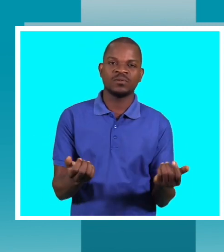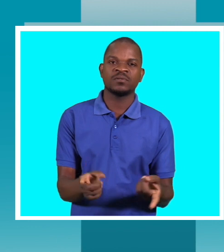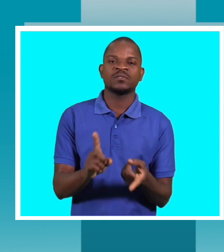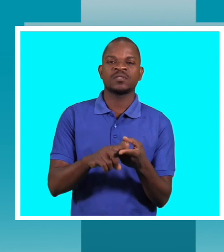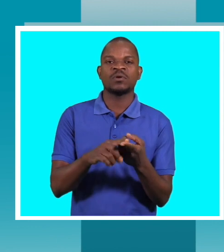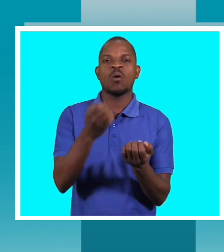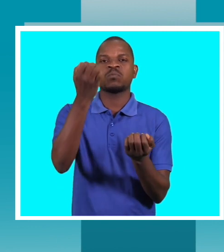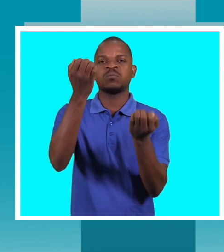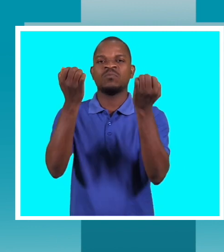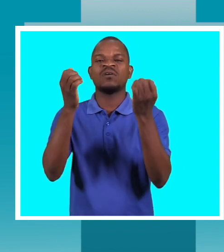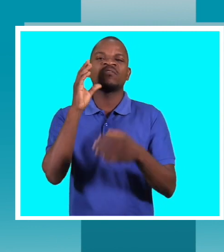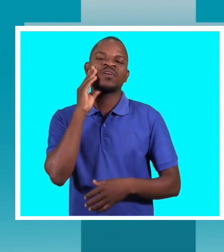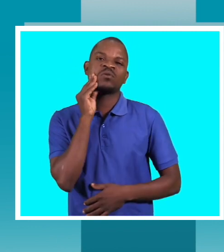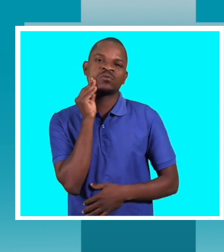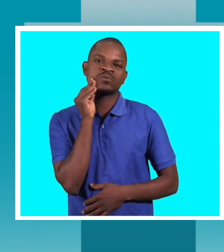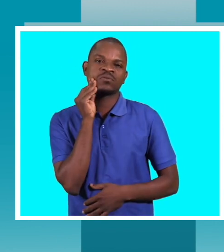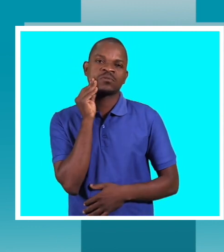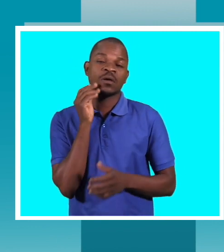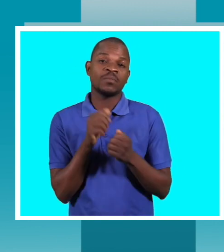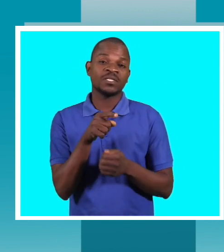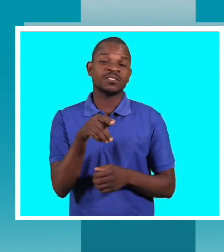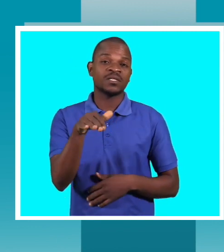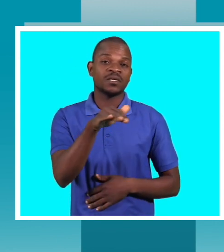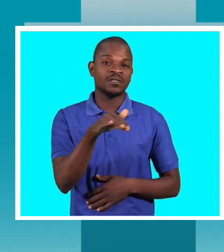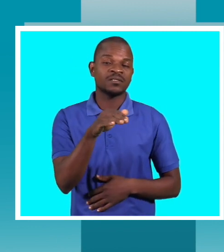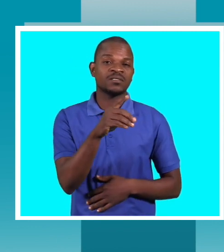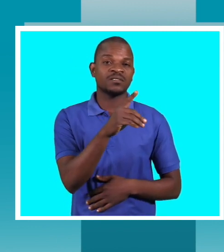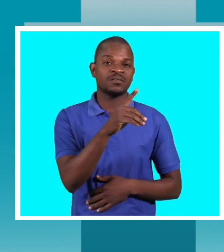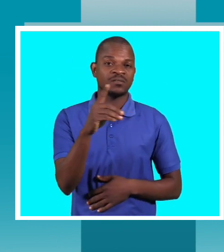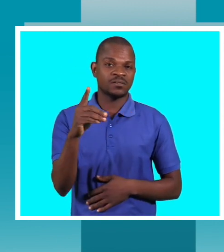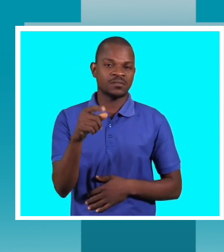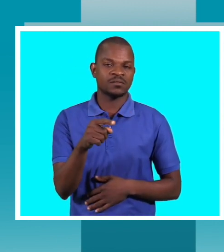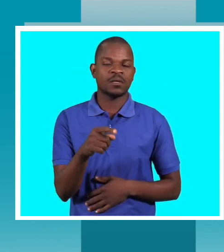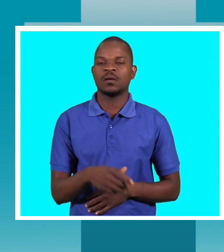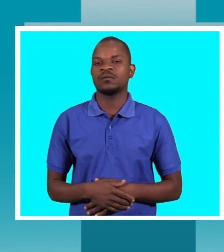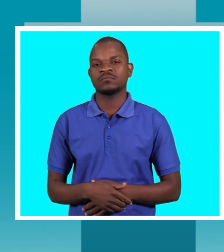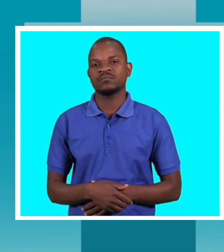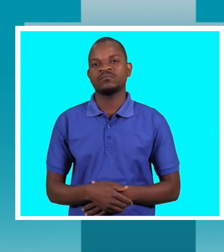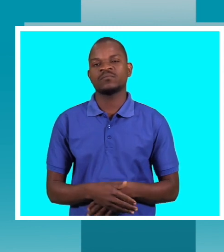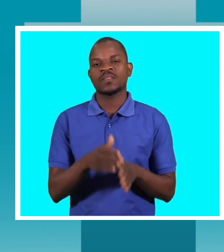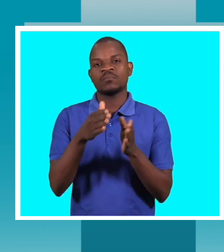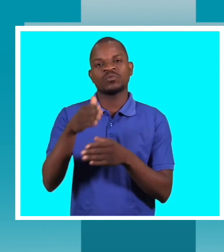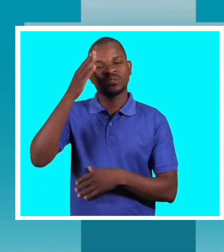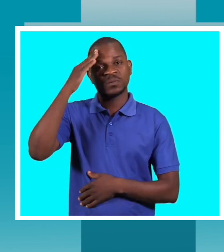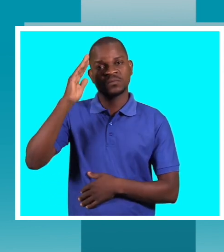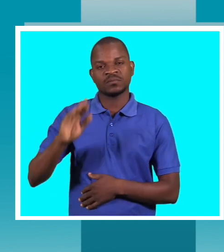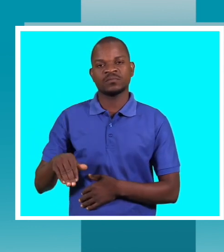e a área da deficiência é que está mais esquecida é que tem mais